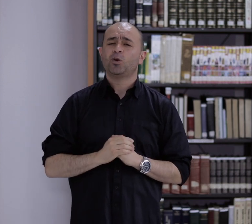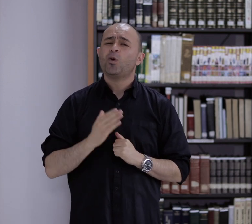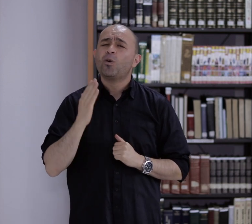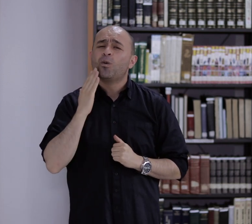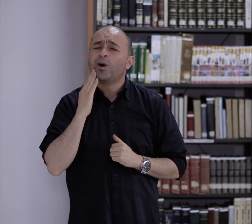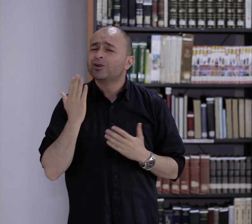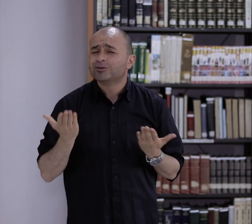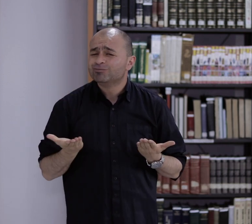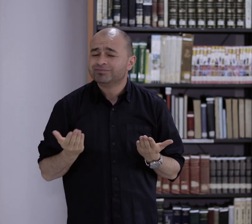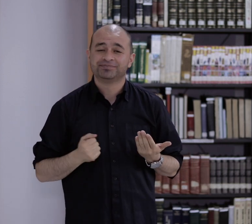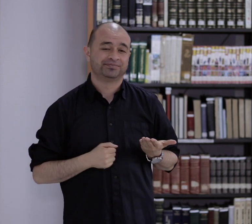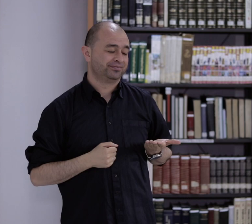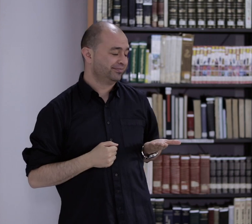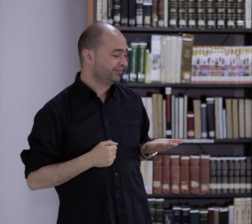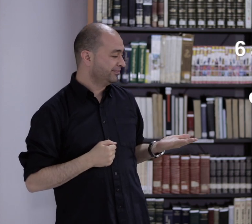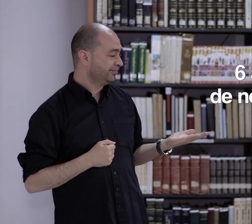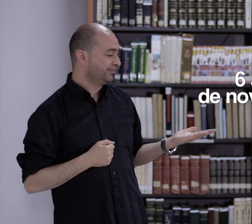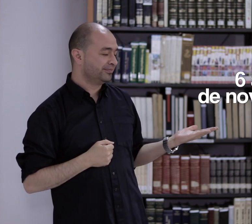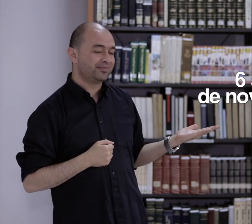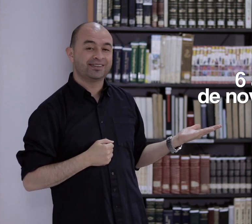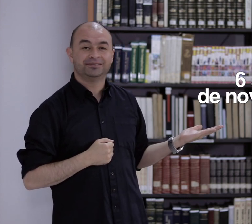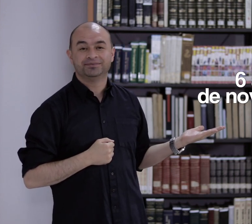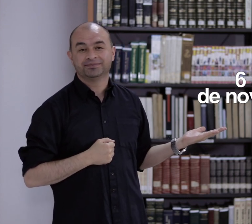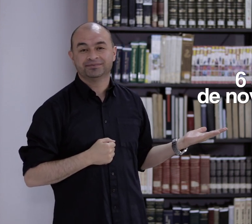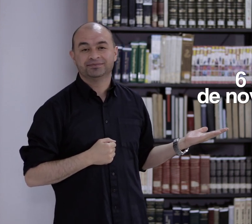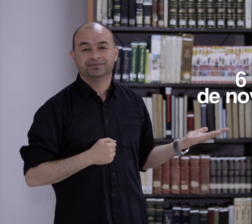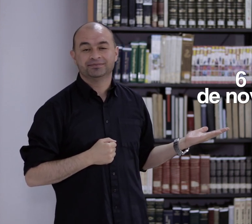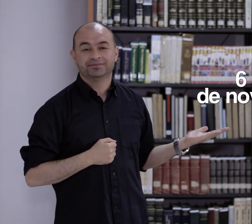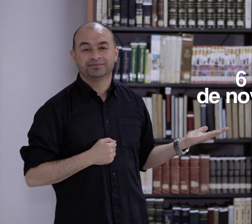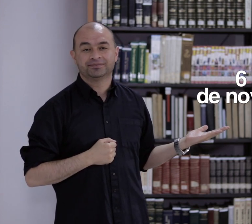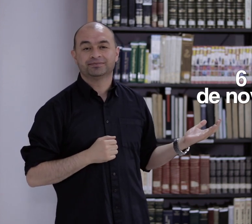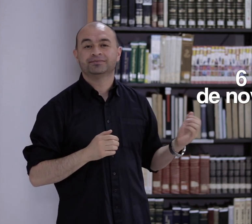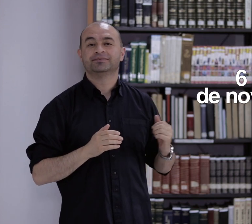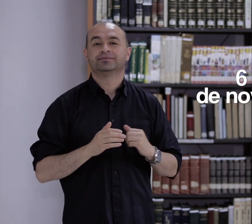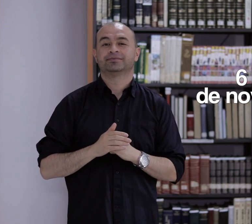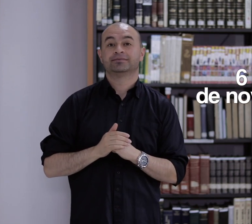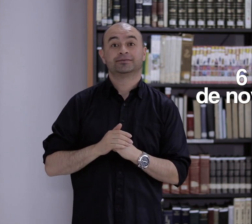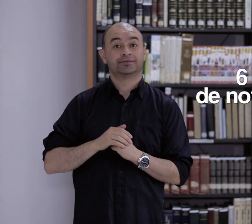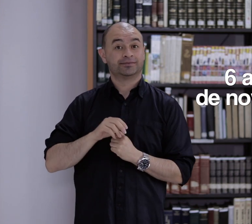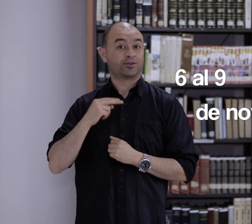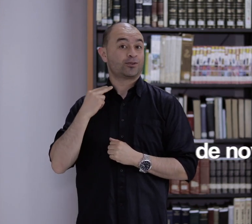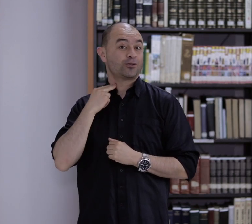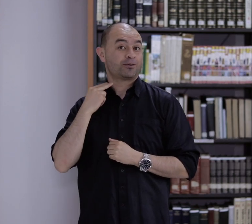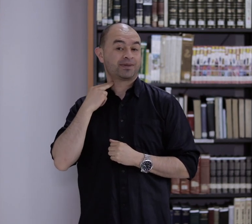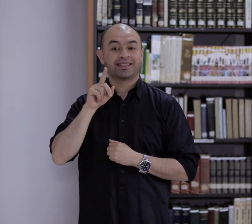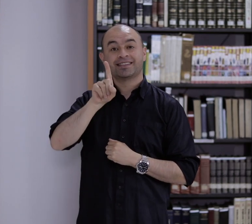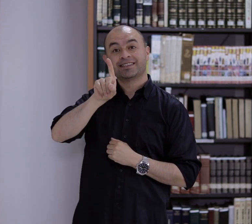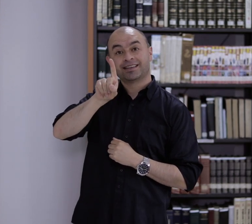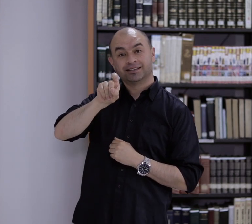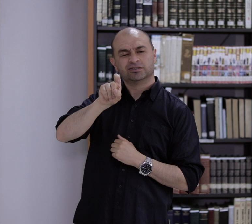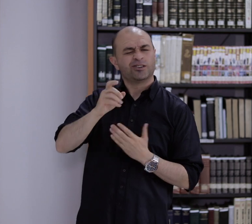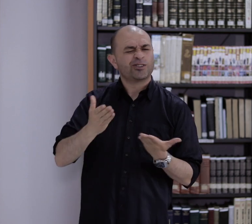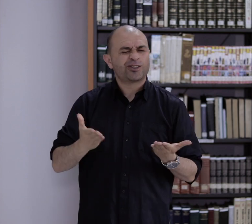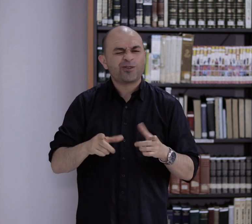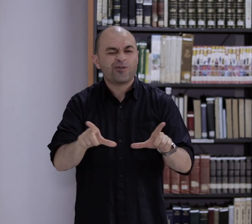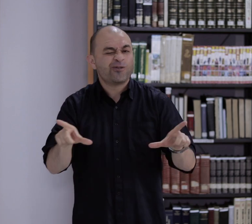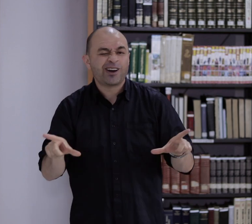El evento se realizará del 6 al 9 de noviembre. El 6 de noviembre en las instalaciones de la